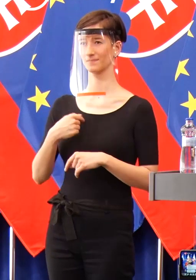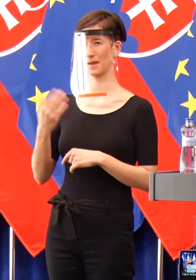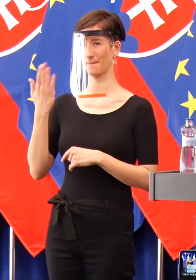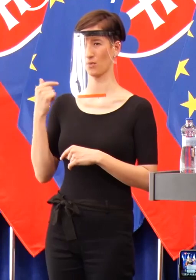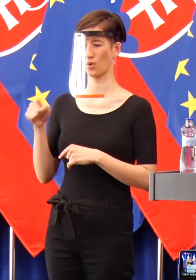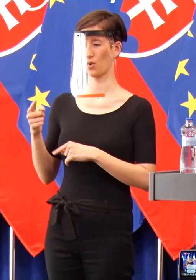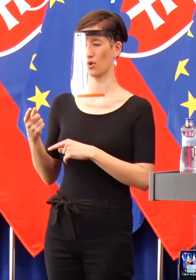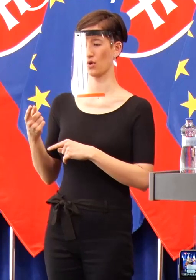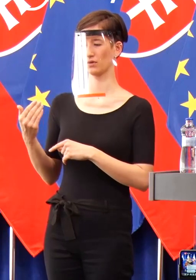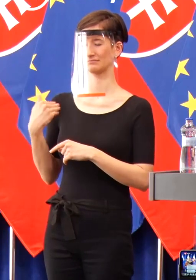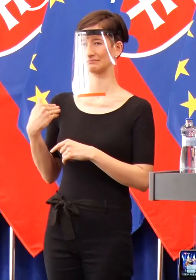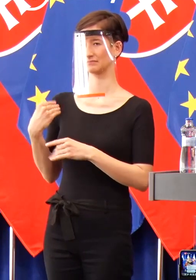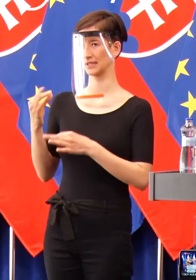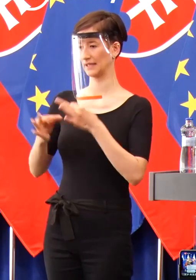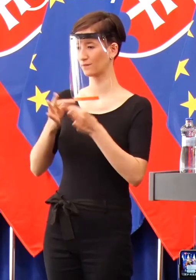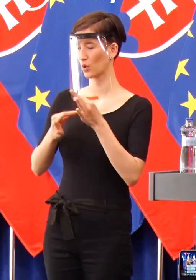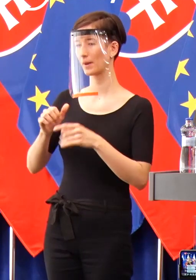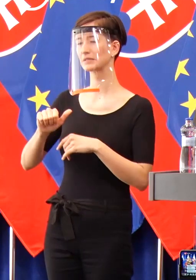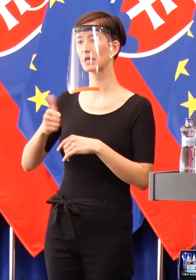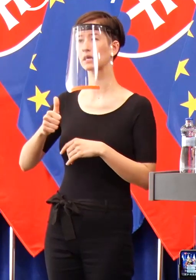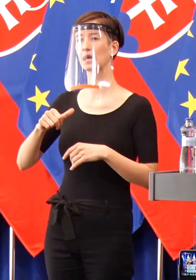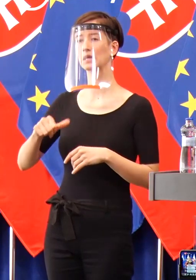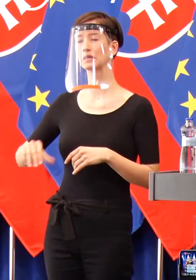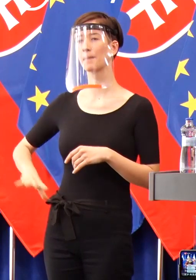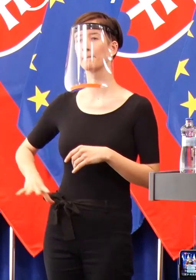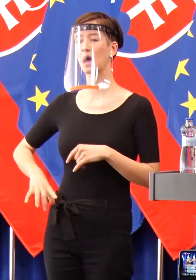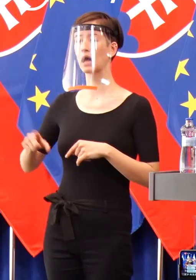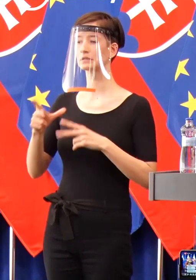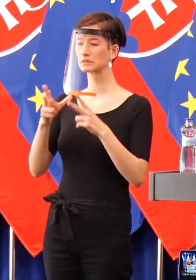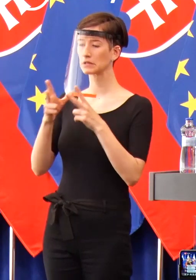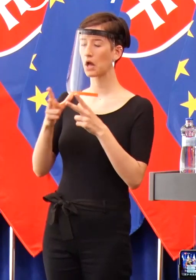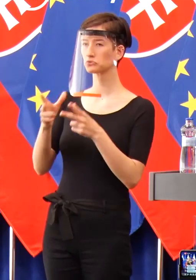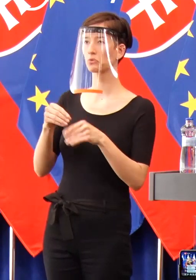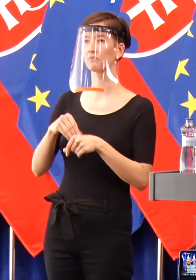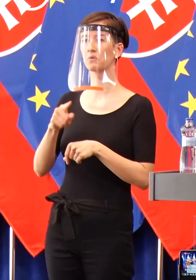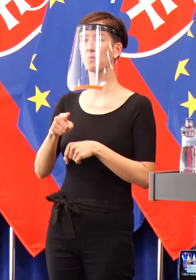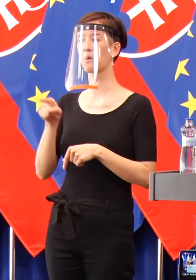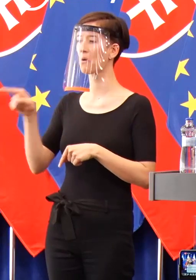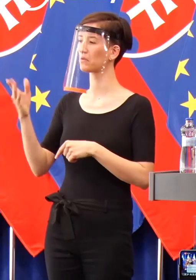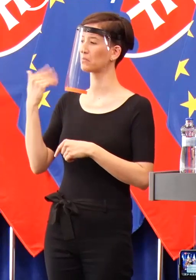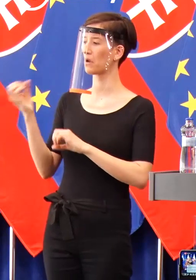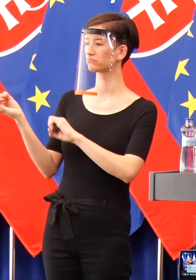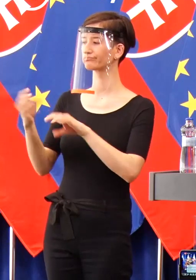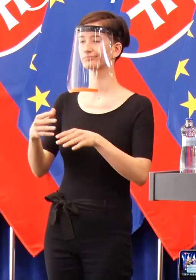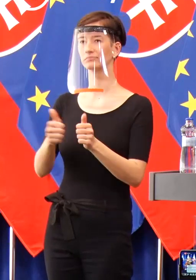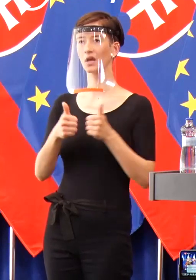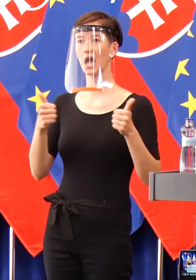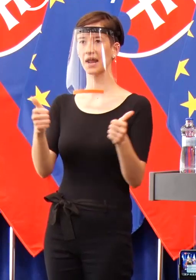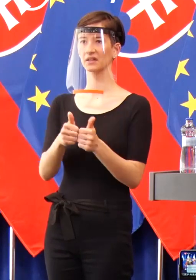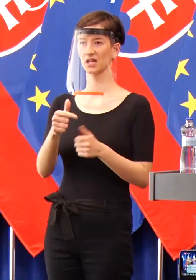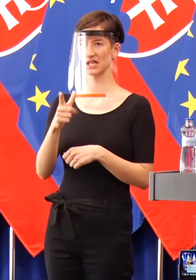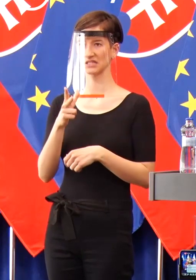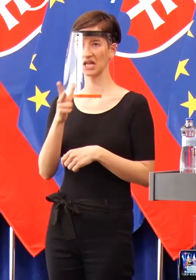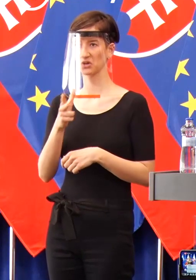informáciu, kde sa jedna pani stiažovala na to, že musí byť vďaka mňa v karanténe. Naozaj nebolo to